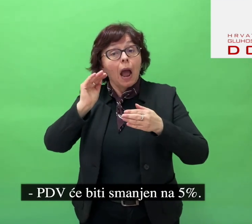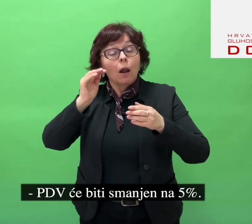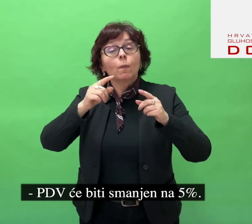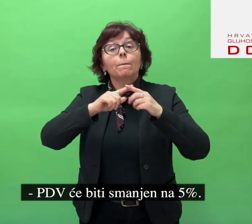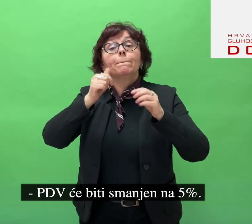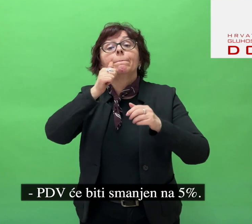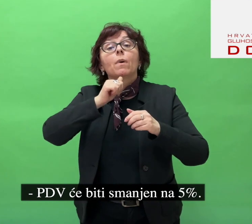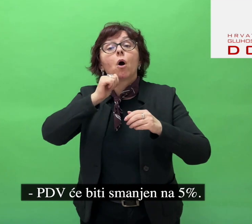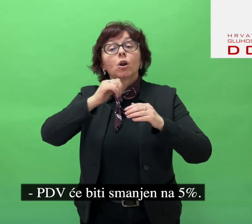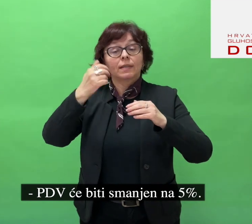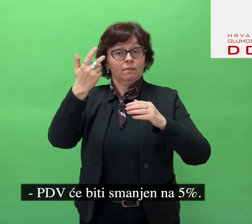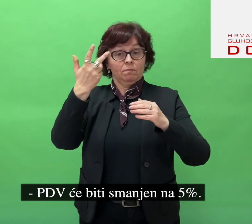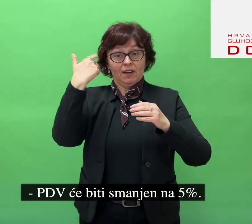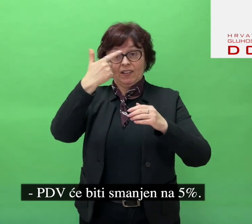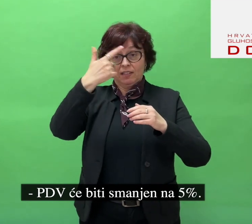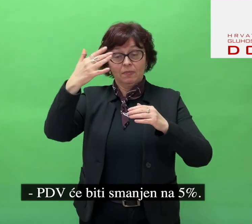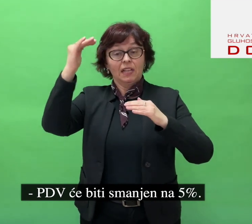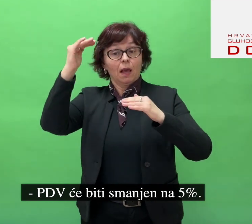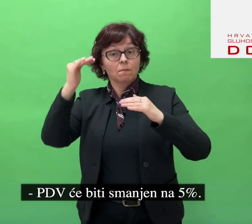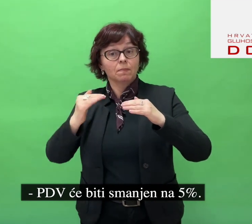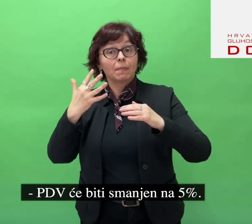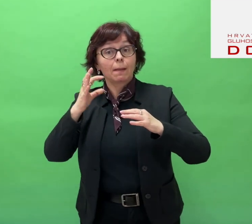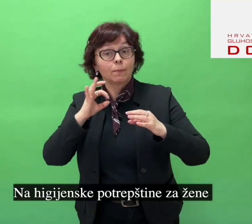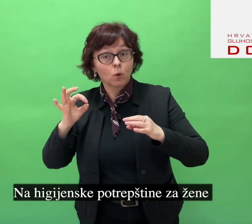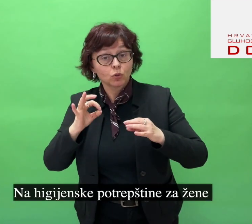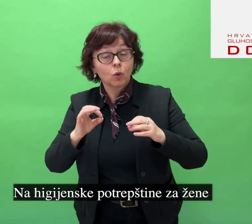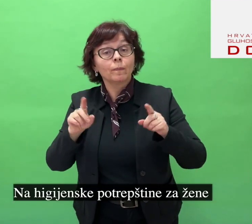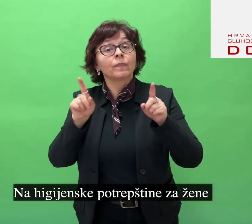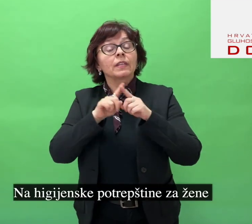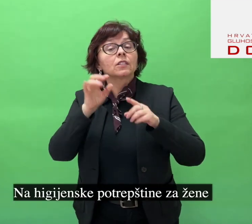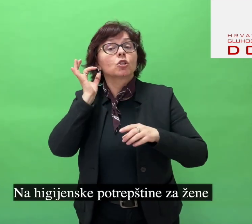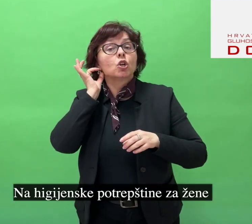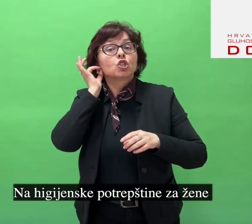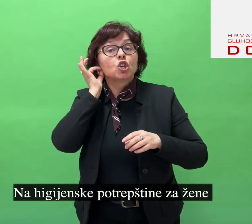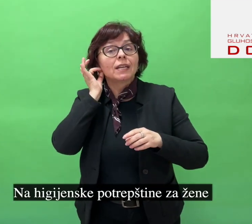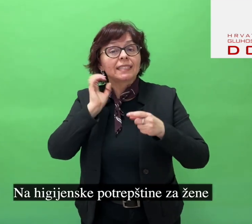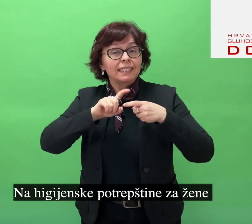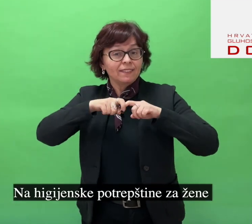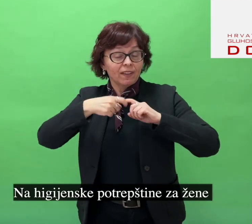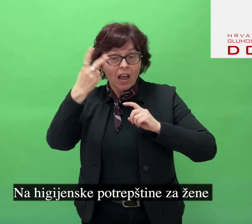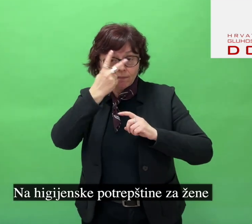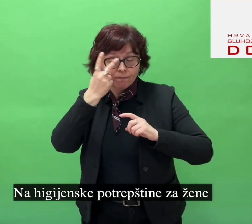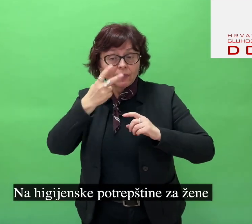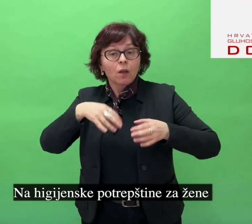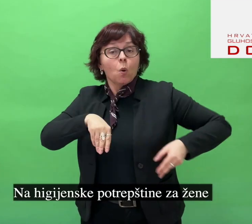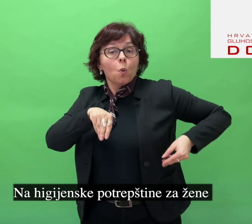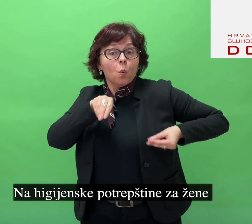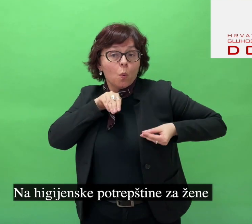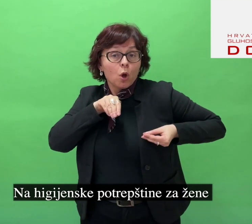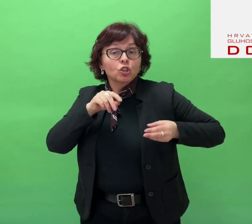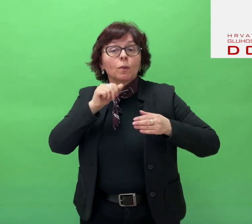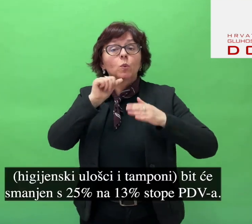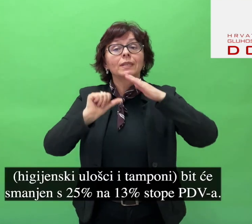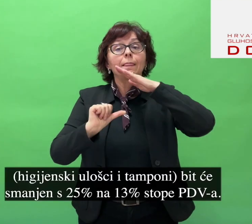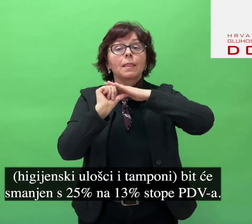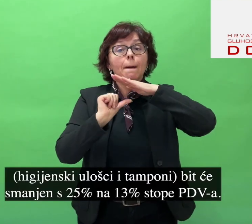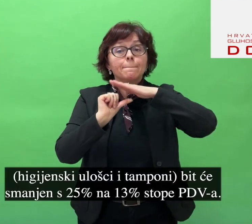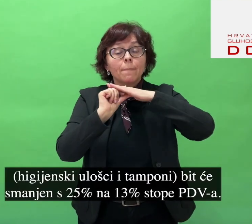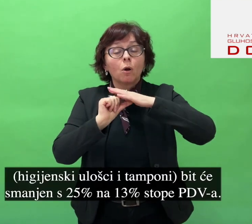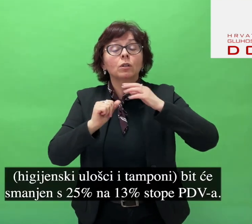smanjen na 5%. Na higijenske potrebštine za žene, higijenski ulošci